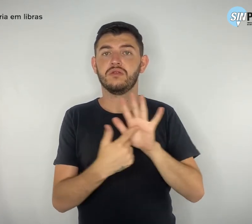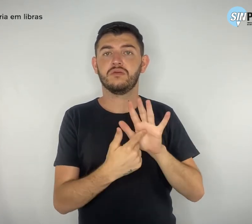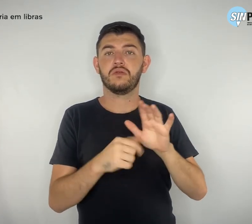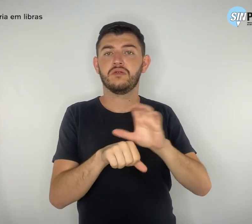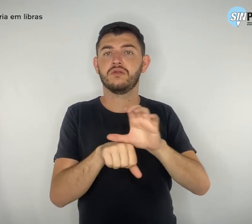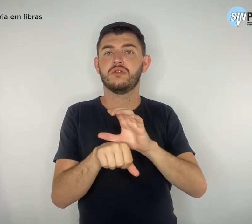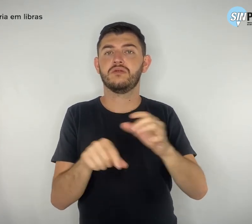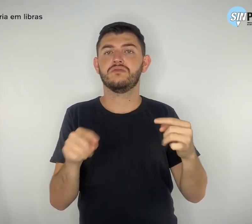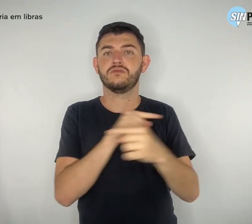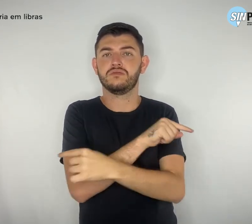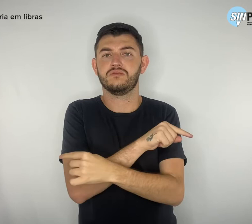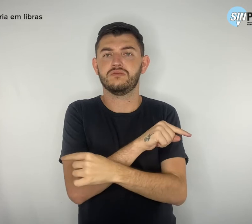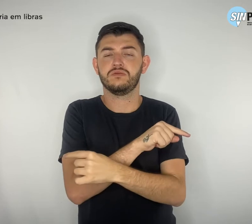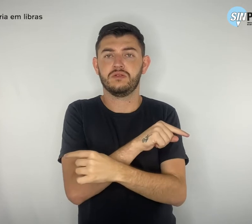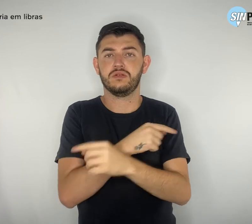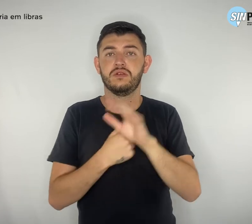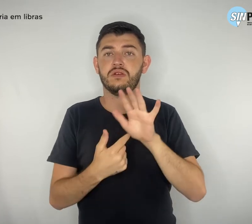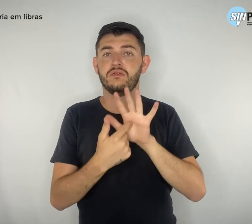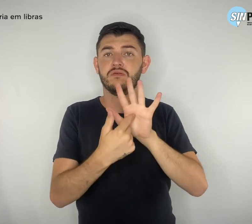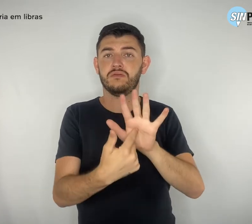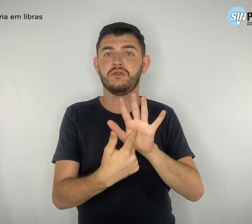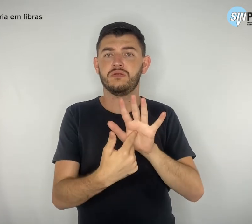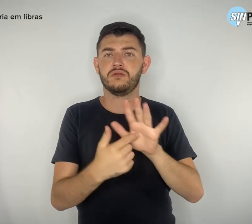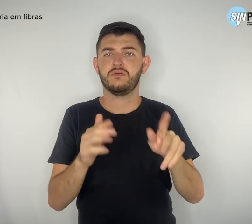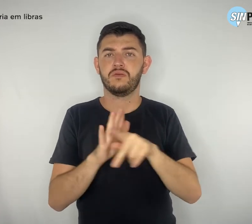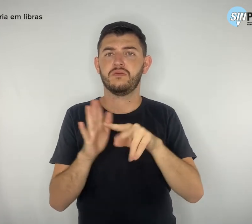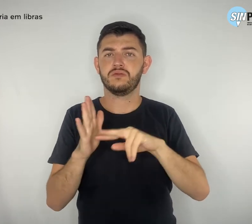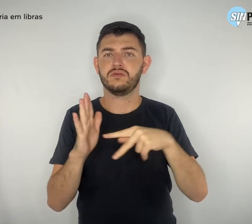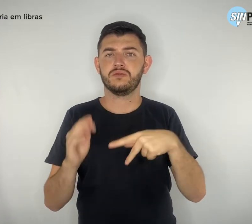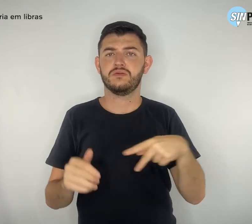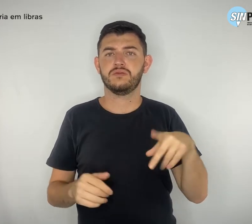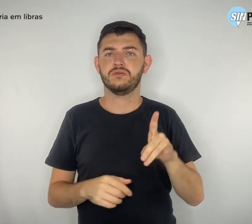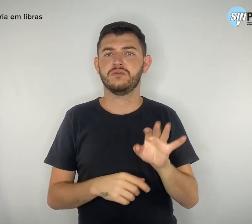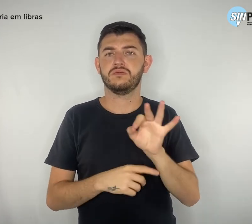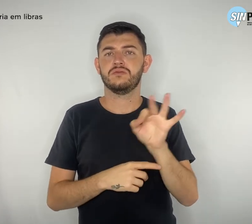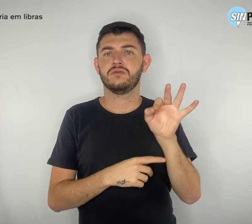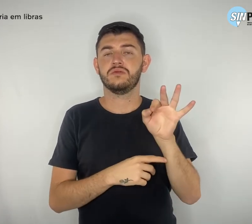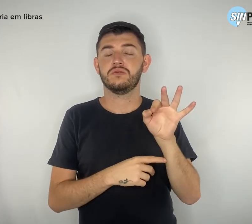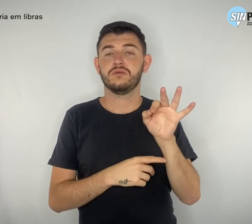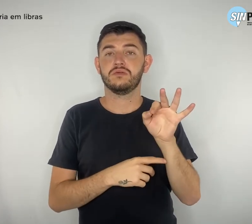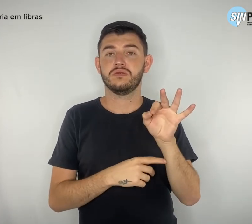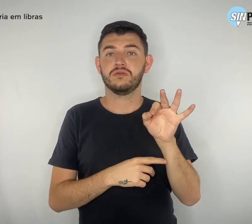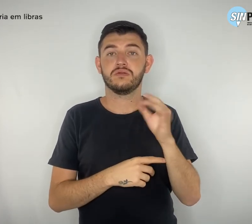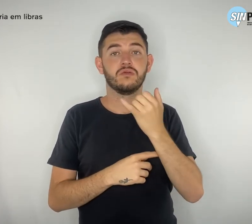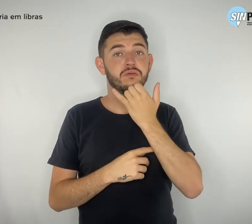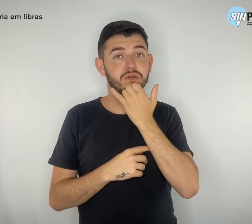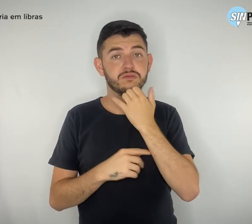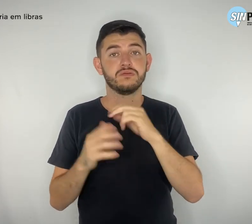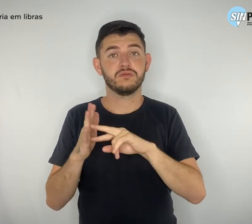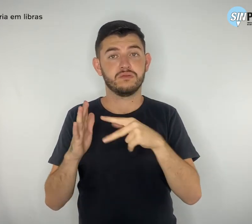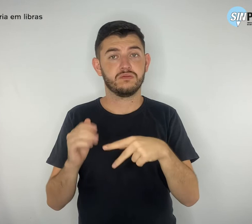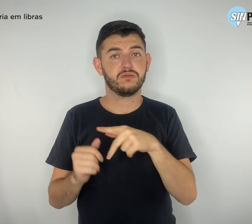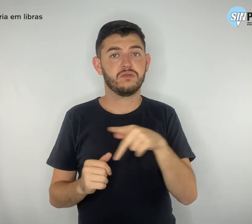que foi apresentada pelo Sindicato dos Professores do Ensino Oficial do Estado de São Paulo.